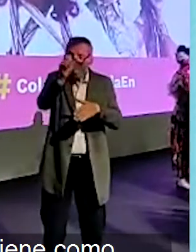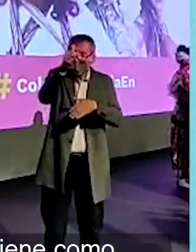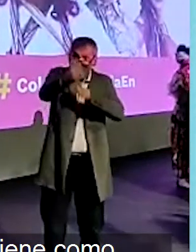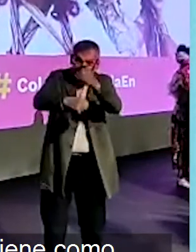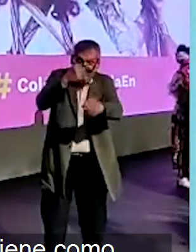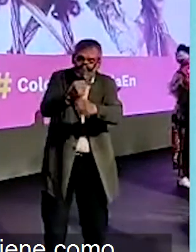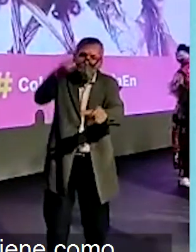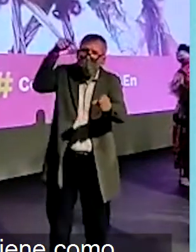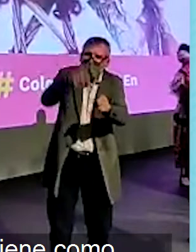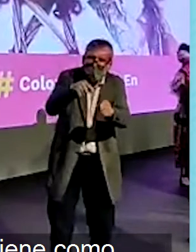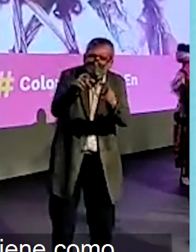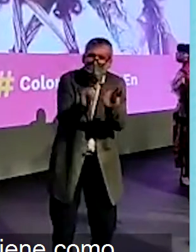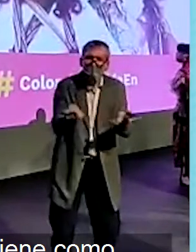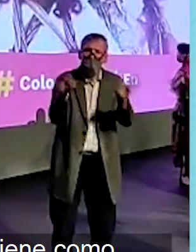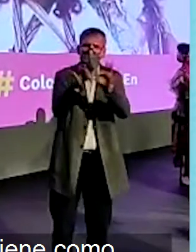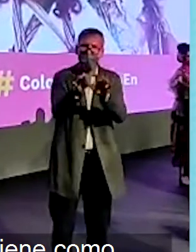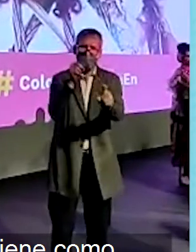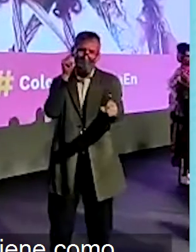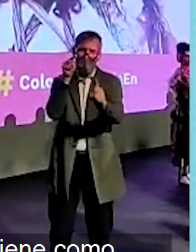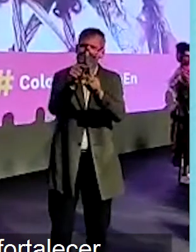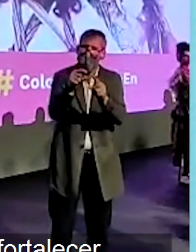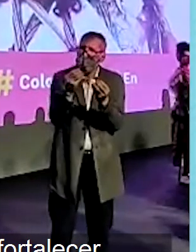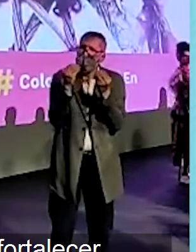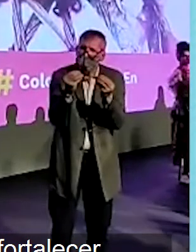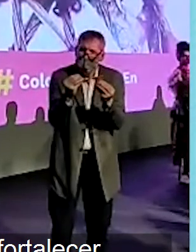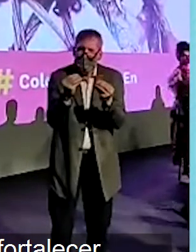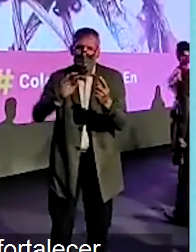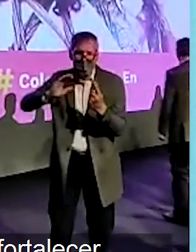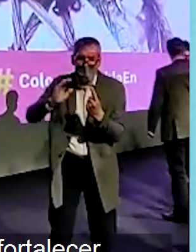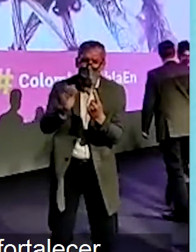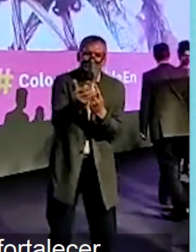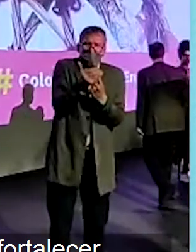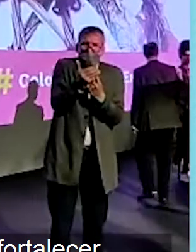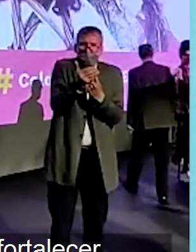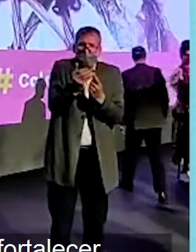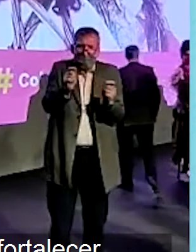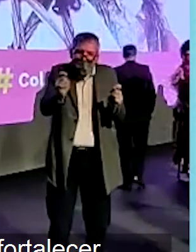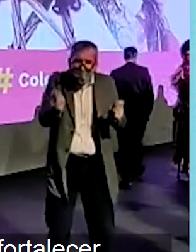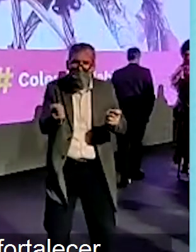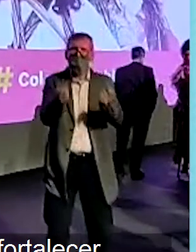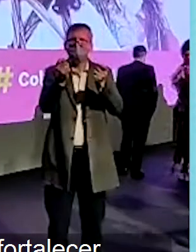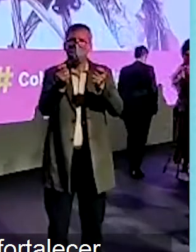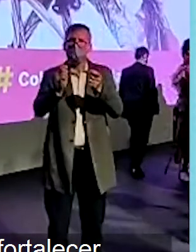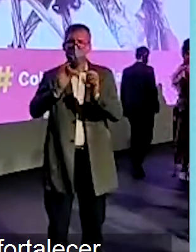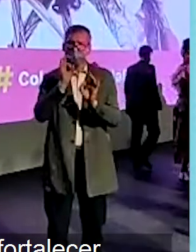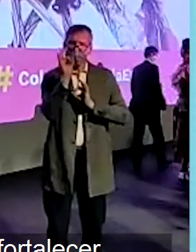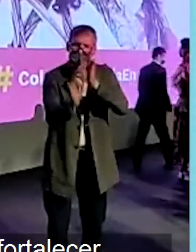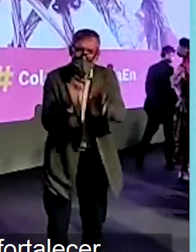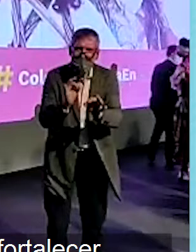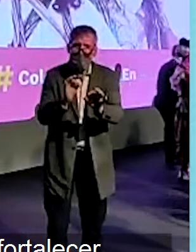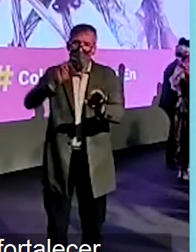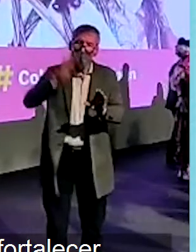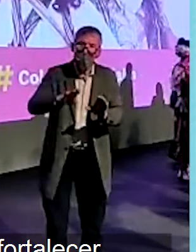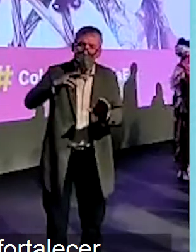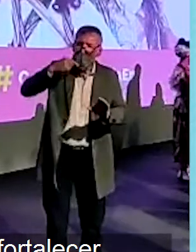Este Plan Decenal es muy importante pues tiene como objetivo principal proteger, salvaguardar y fortalecer